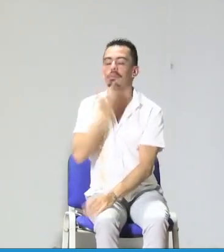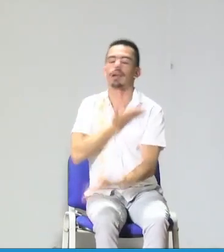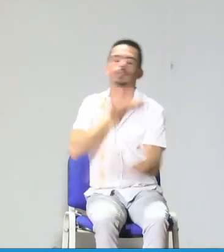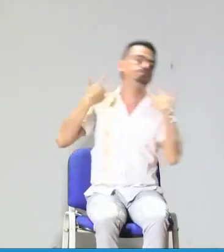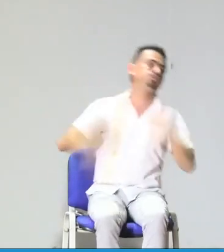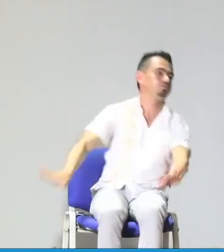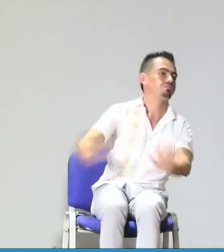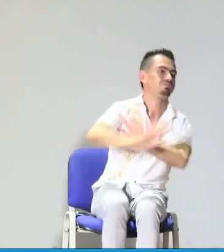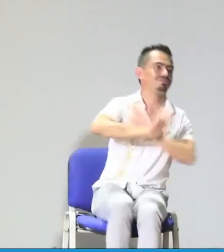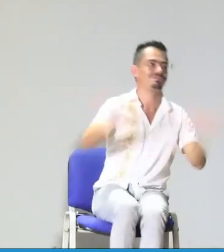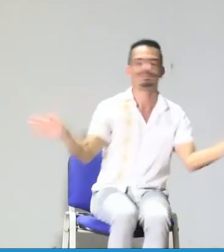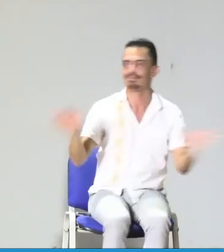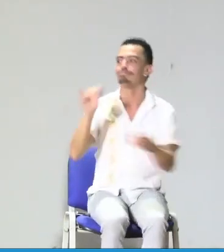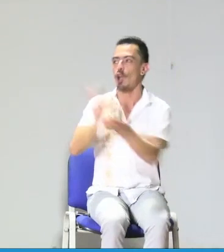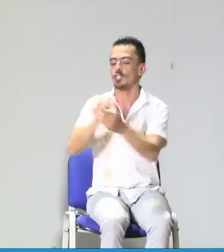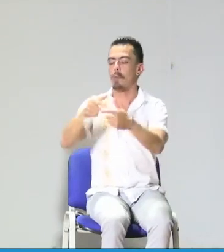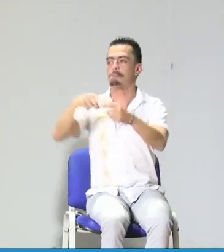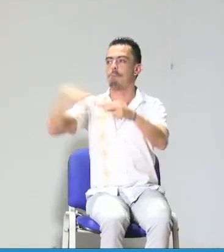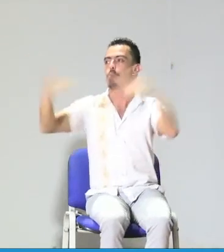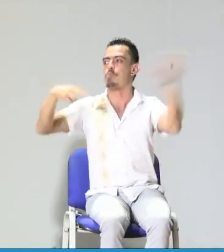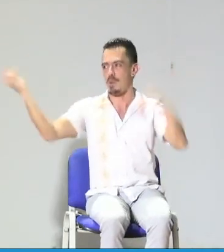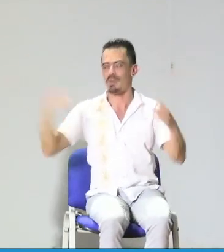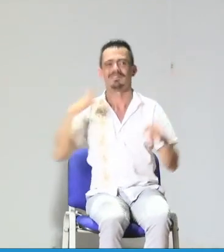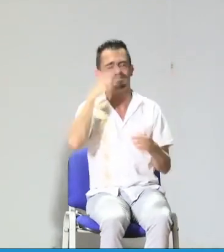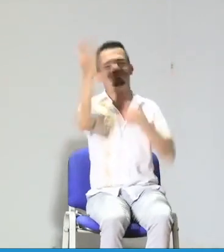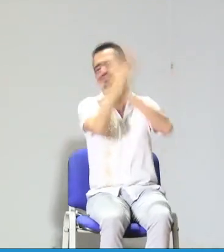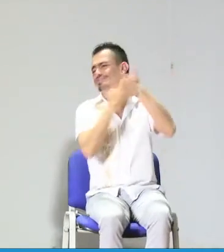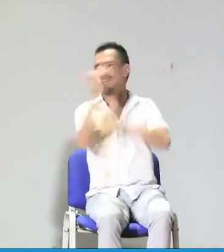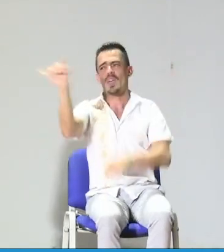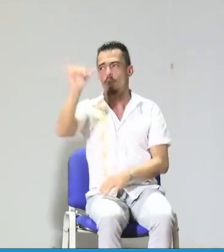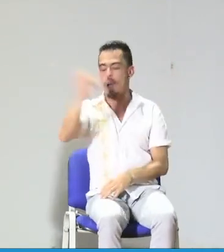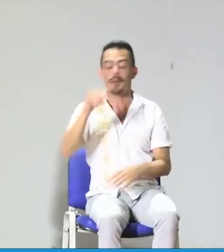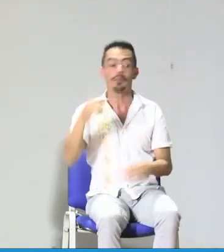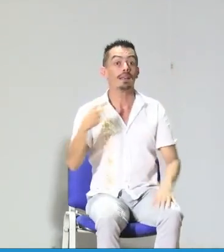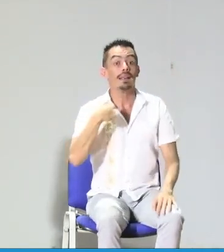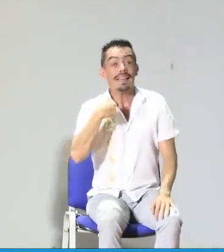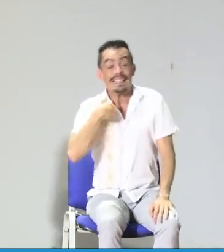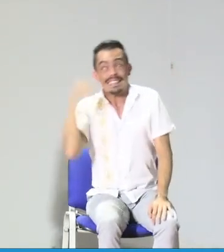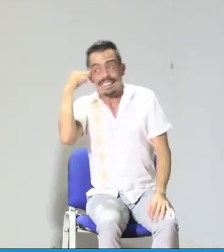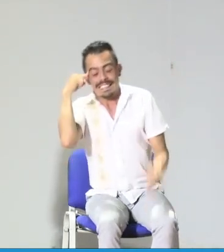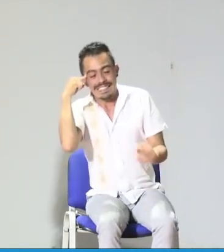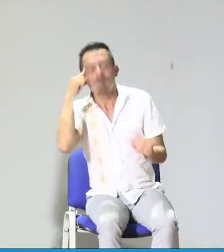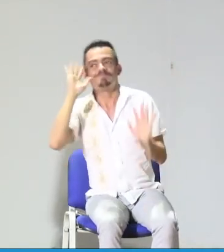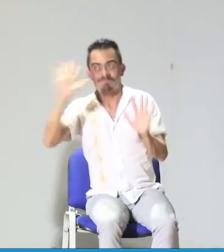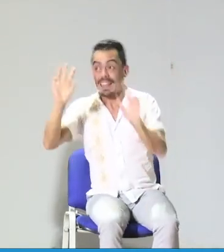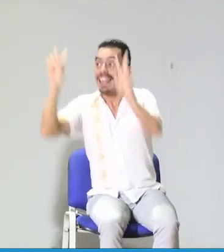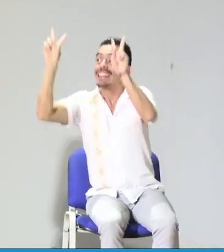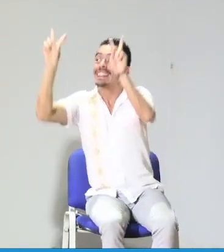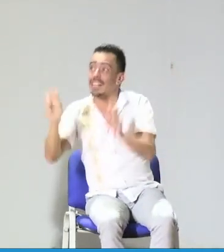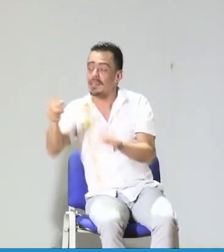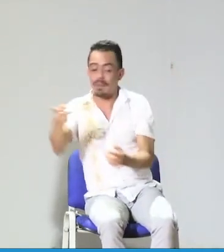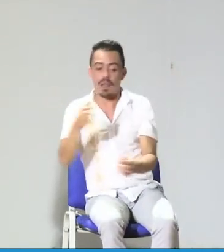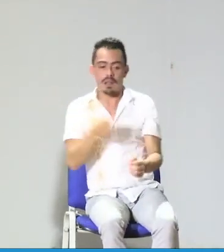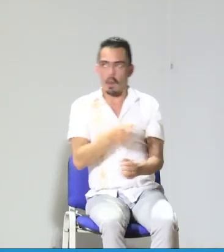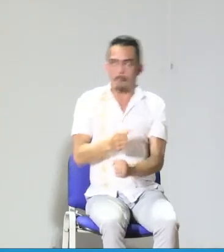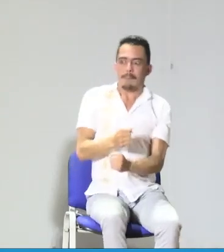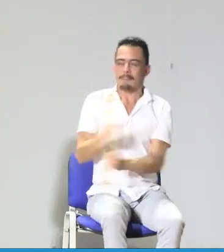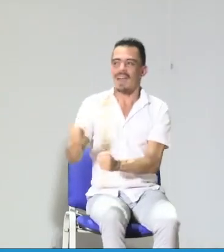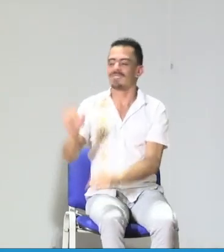Muchas veces los padres de familia o la enseñanza de lengua de señas a padres de familia es solamente vocabularios, y esto es